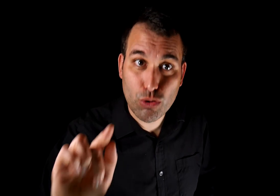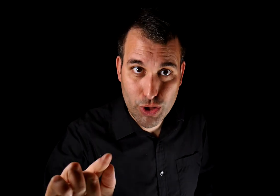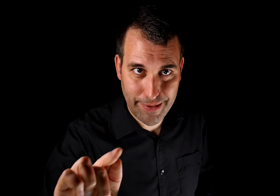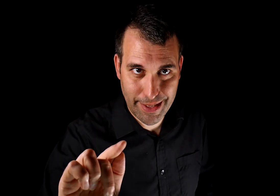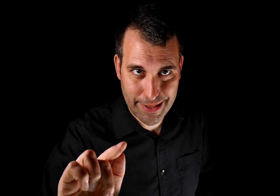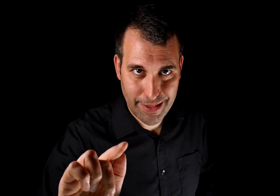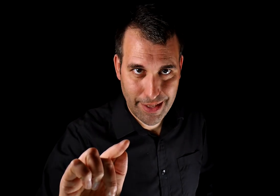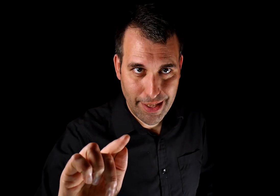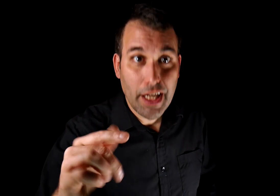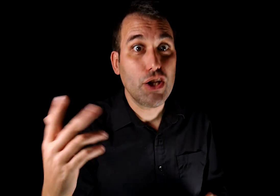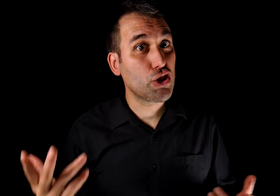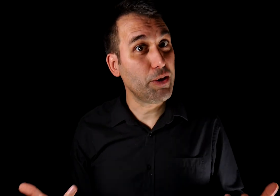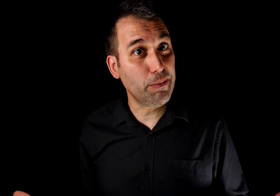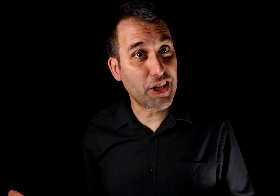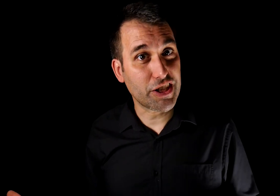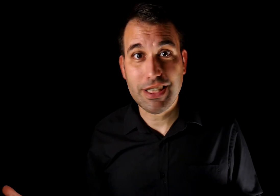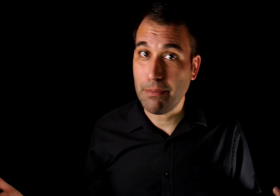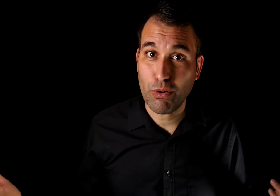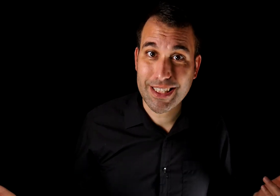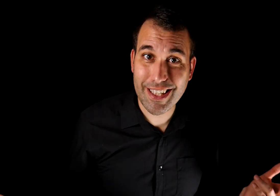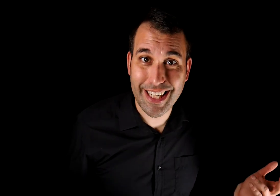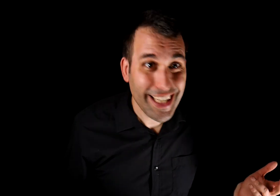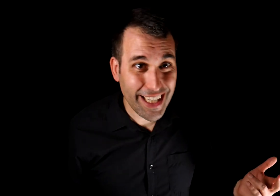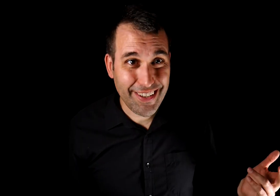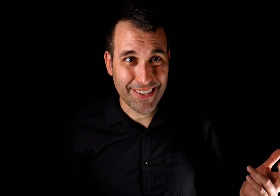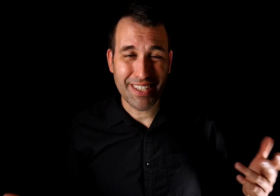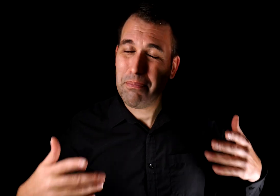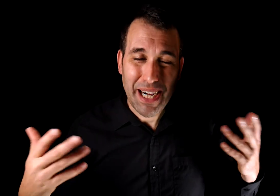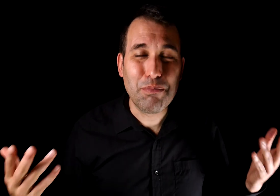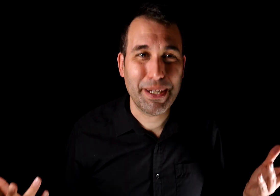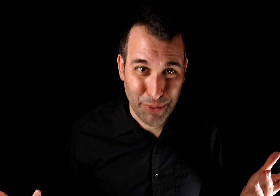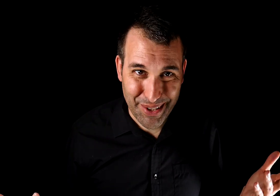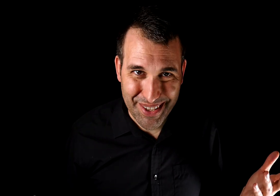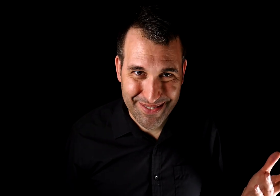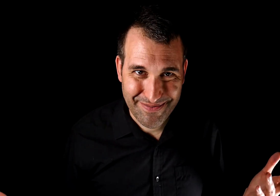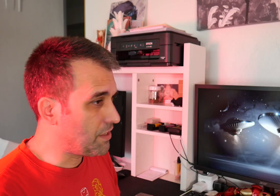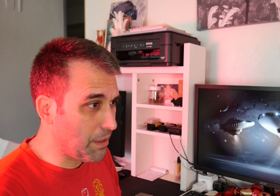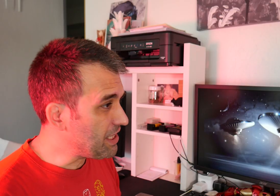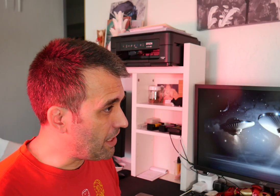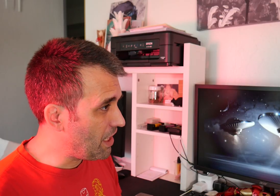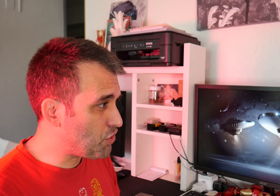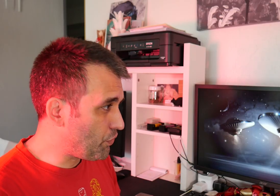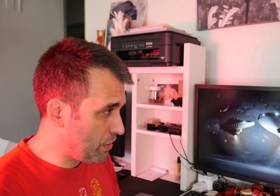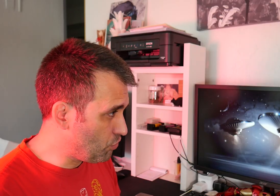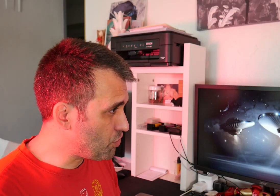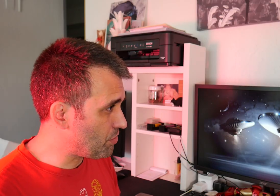injusticias. Y así victimizarse es siempre una estrategia de elección para un manipulador. Sinceramente, he sufrido mucho.